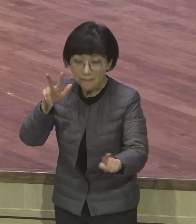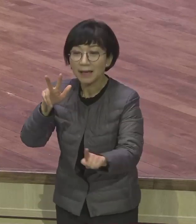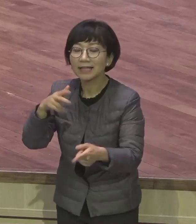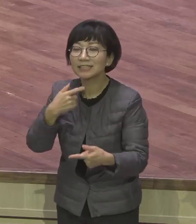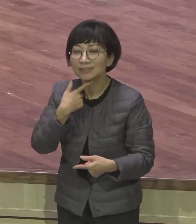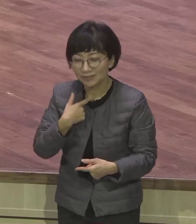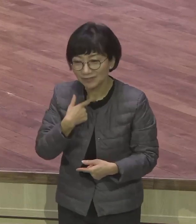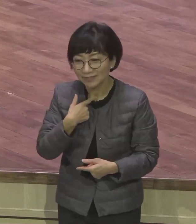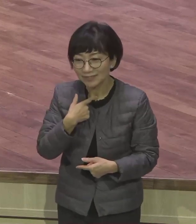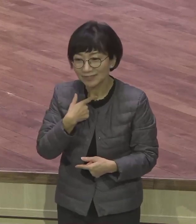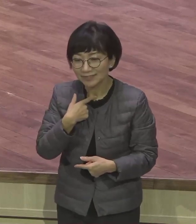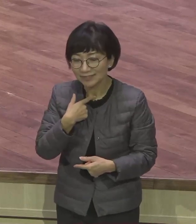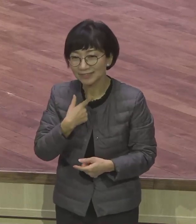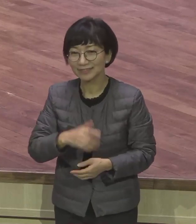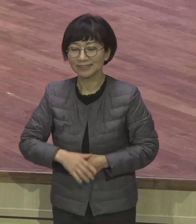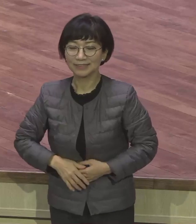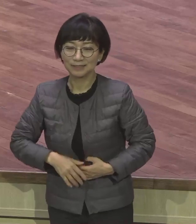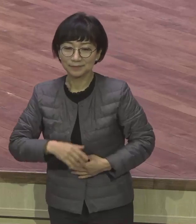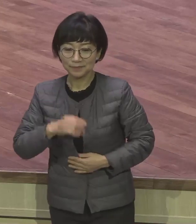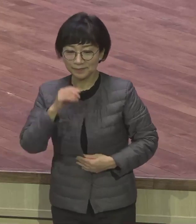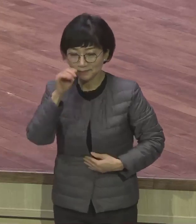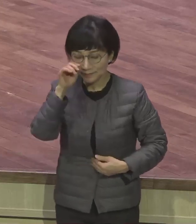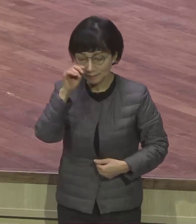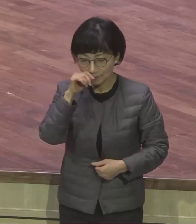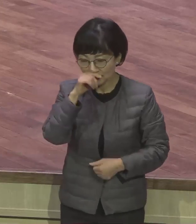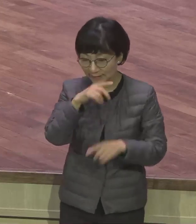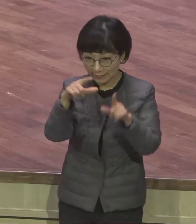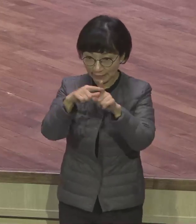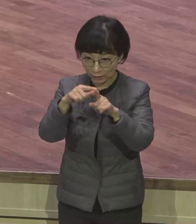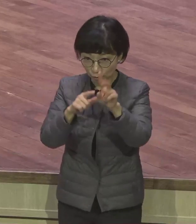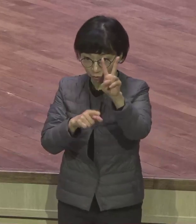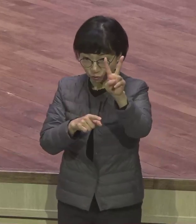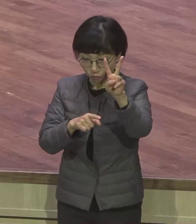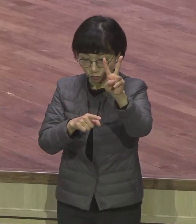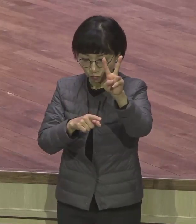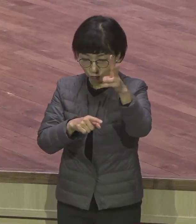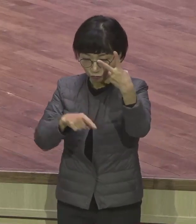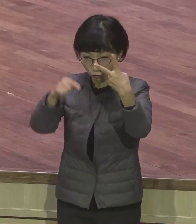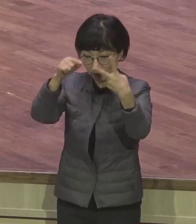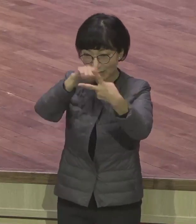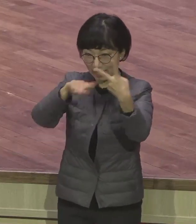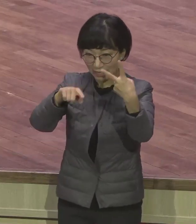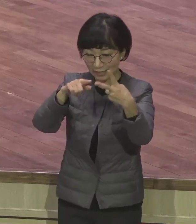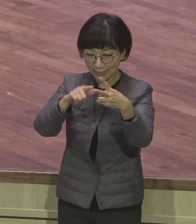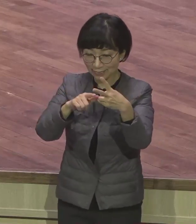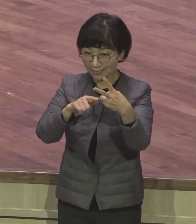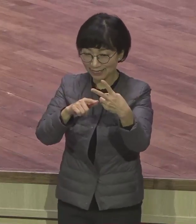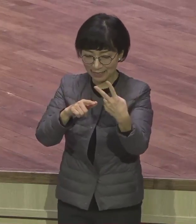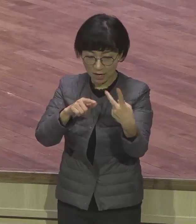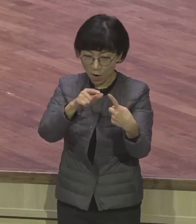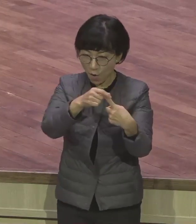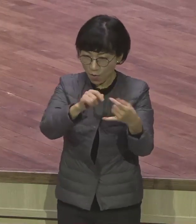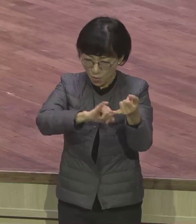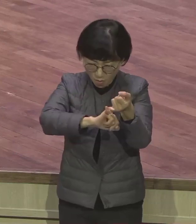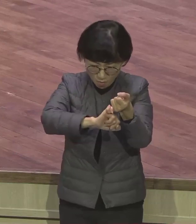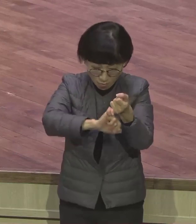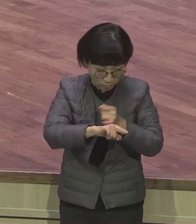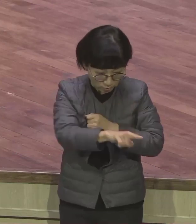보면 두 단어가 강조되는데 두 단어가 단단히 그리고 반드시란 두 단어예요 이